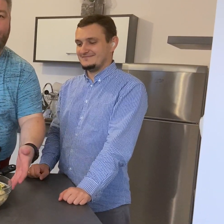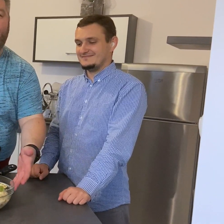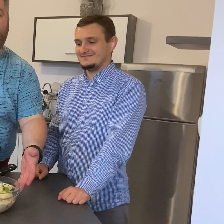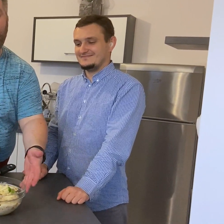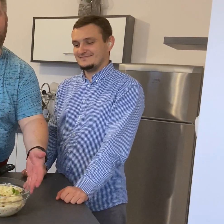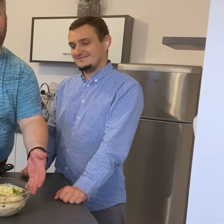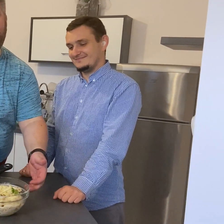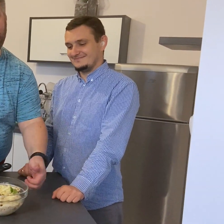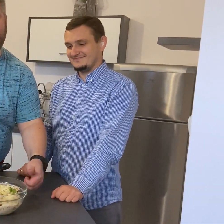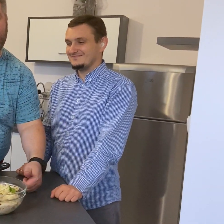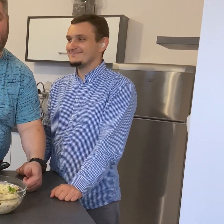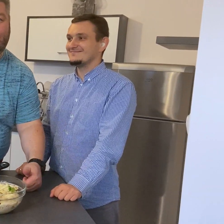Smacznego!